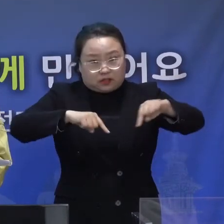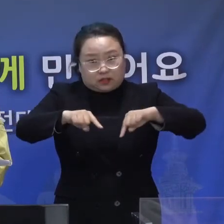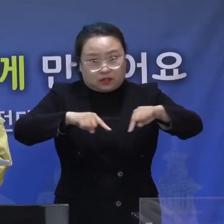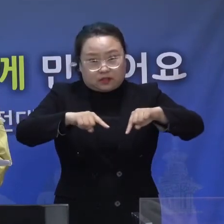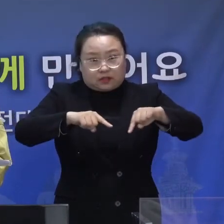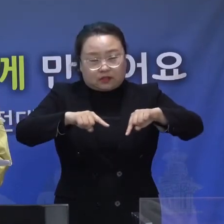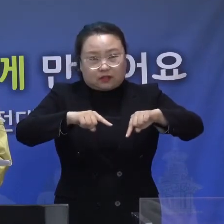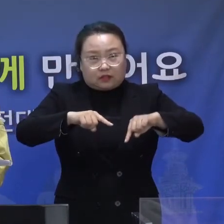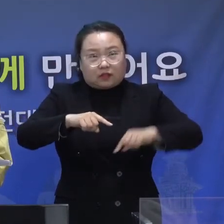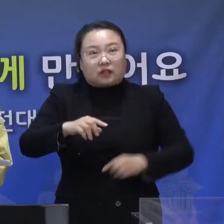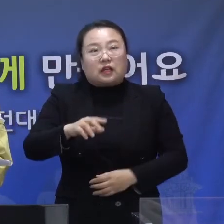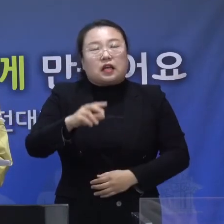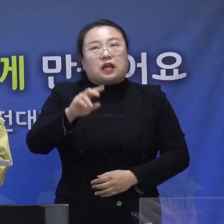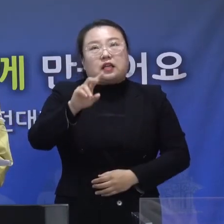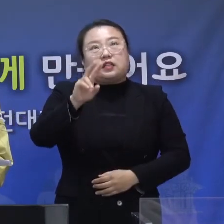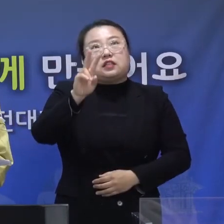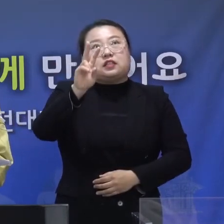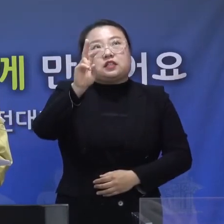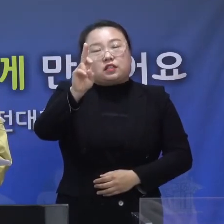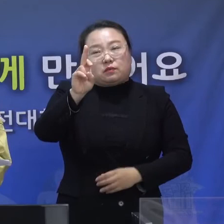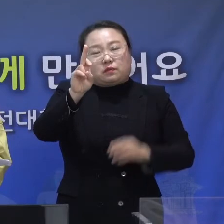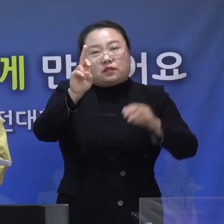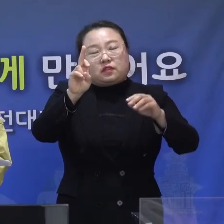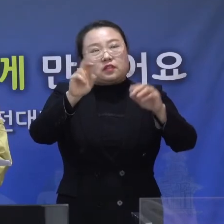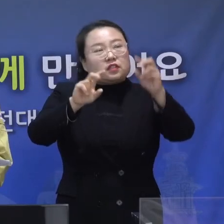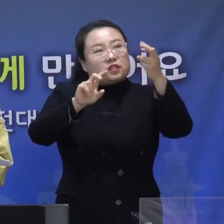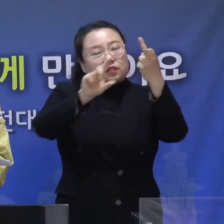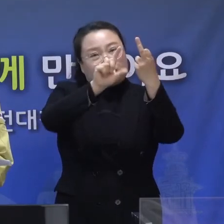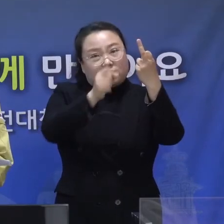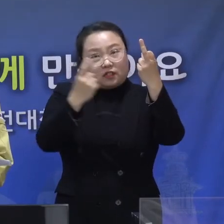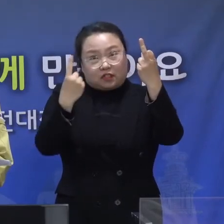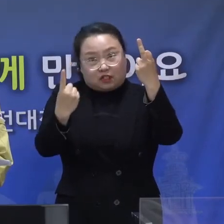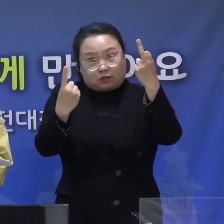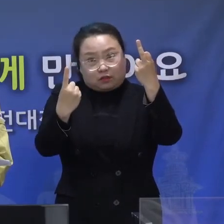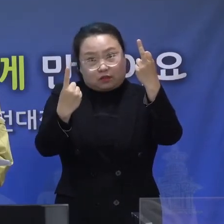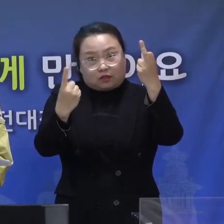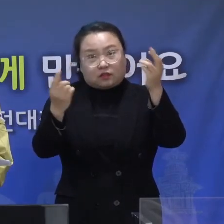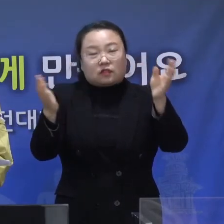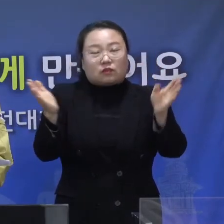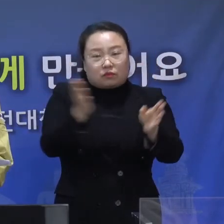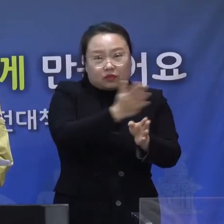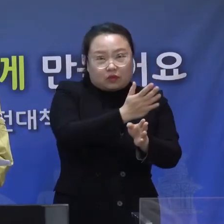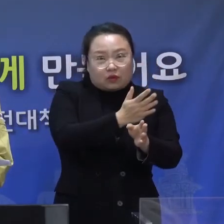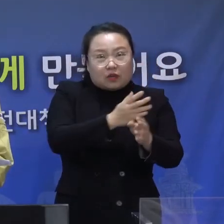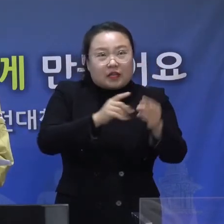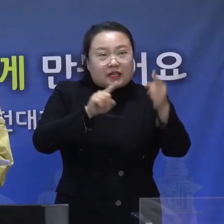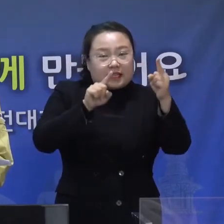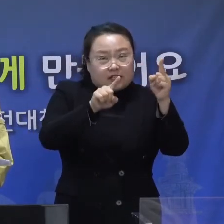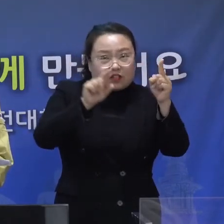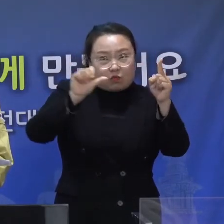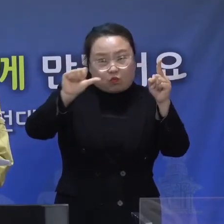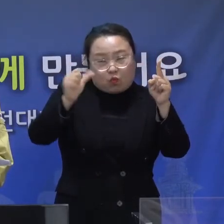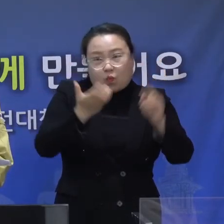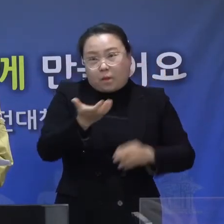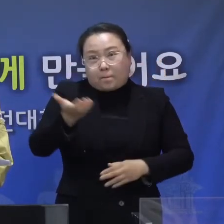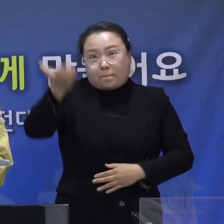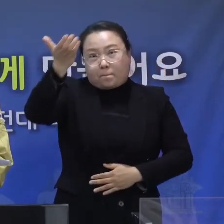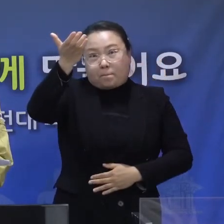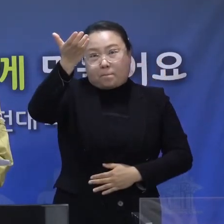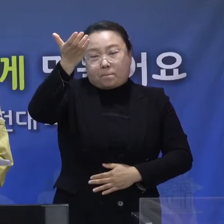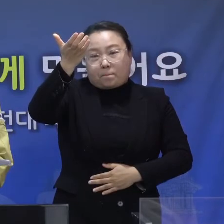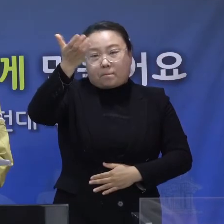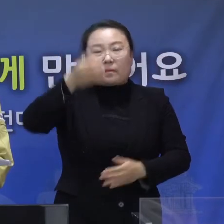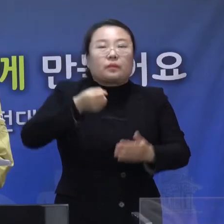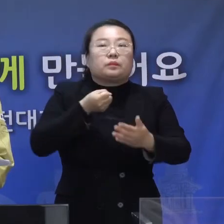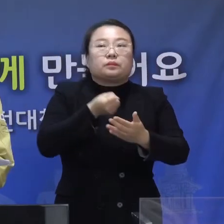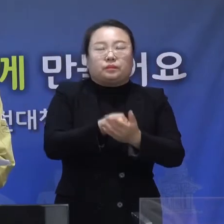1일 0시부터 사회적 거리 두기를 1단계에서 1.5단계로 상향하기로